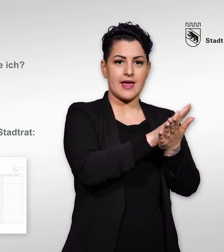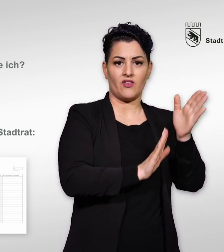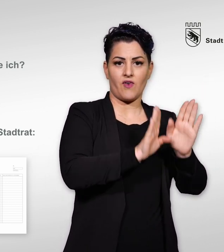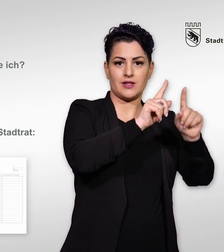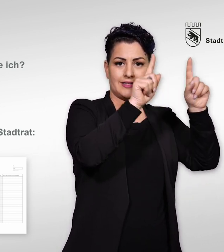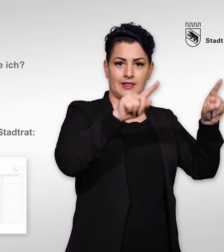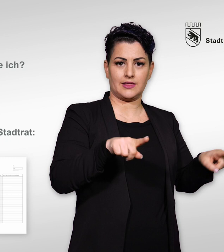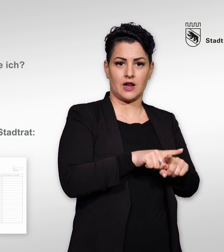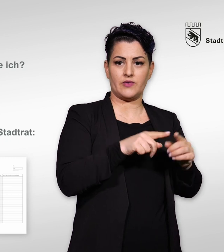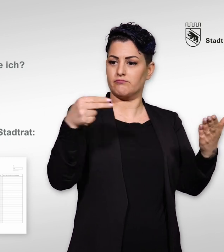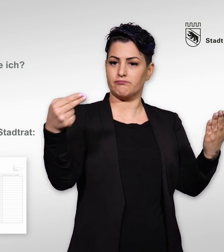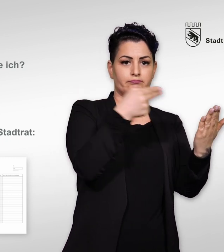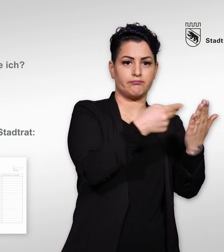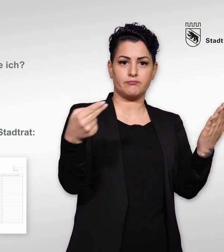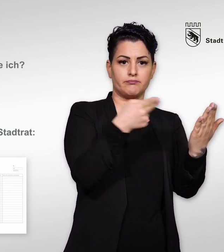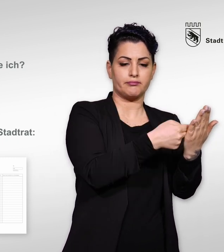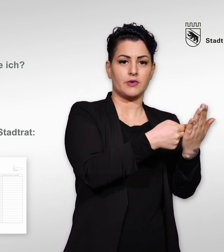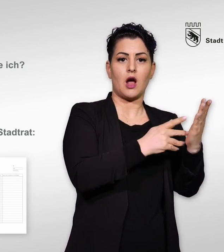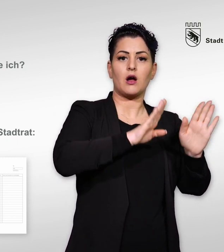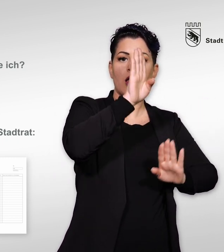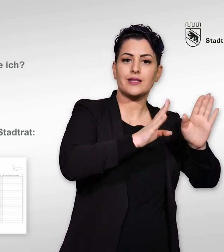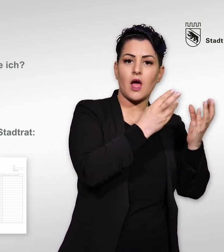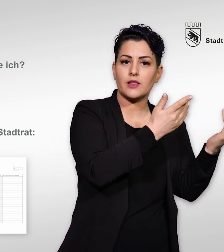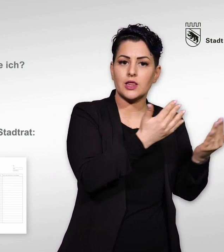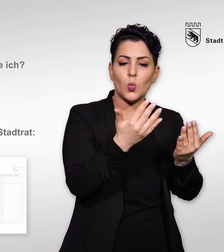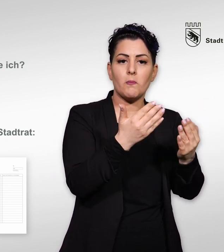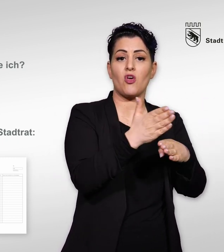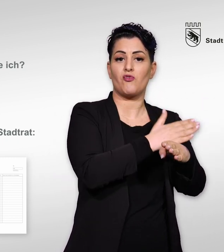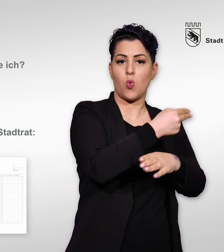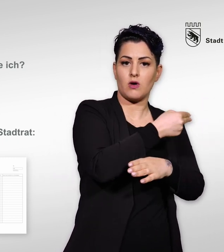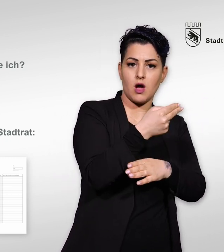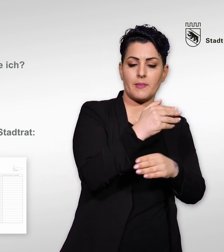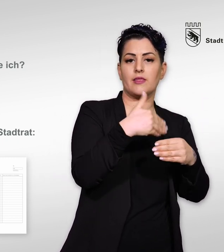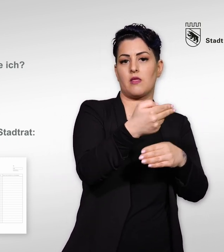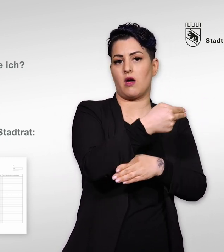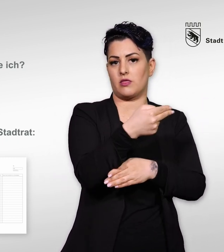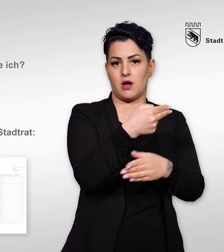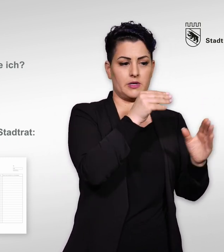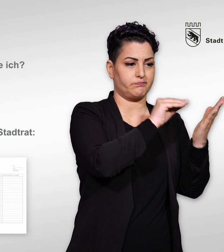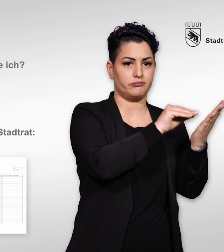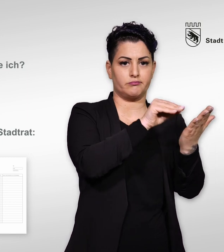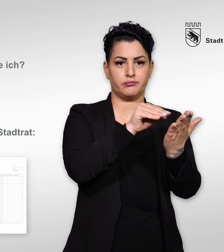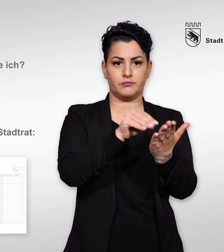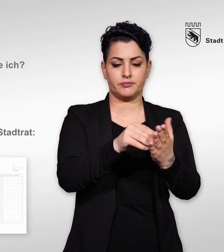Schreiben Sie dafür die kandidierenden Nummern sowie die Vor und Nachnamen der Personen auf den leeren Wahlzettel.